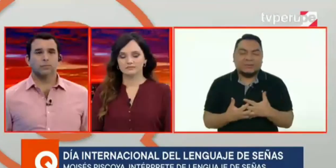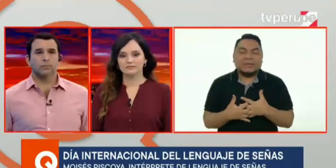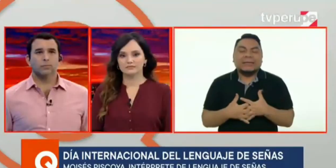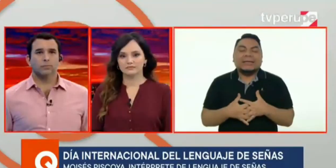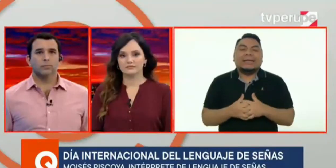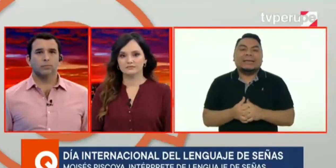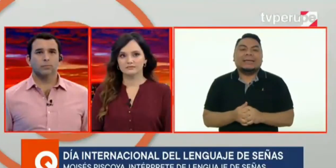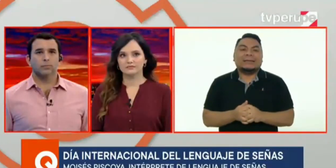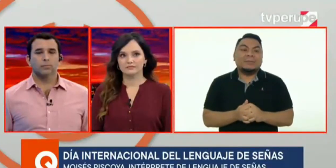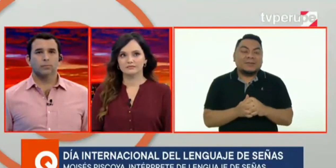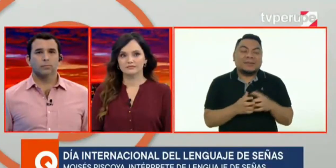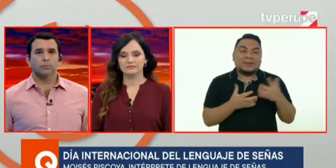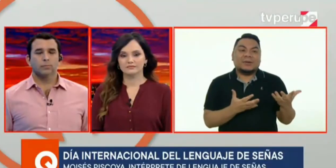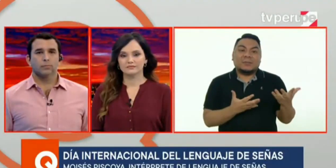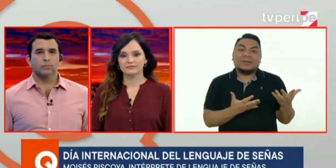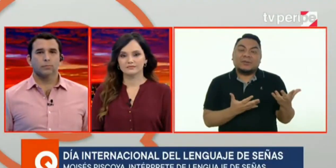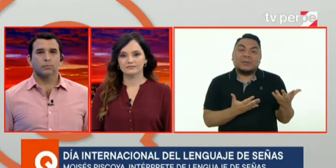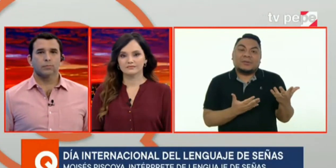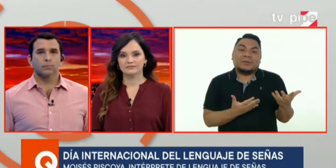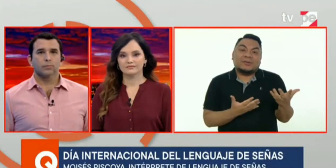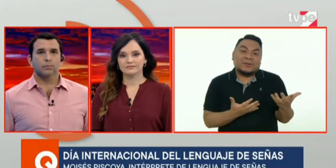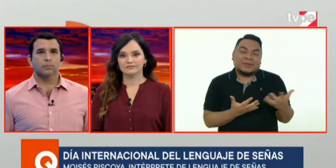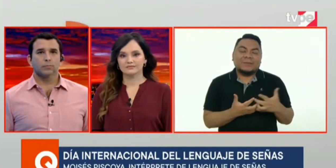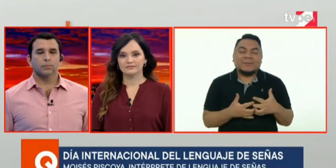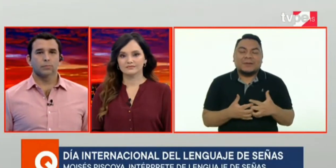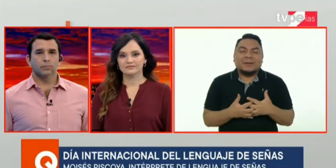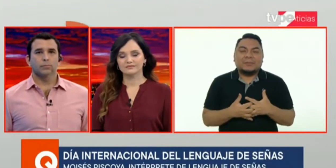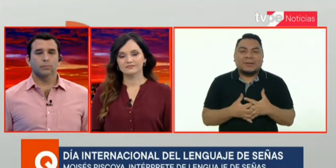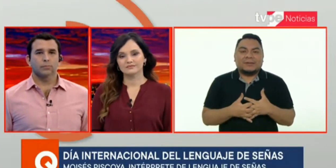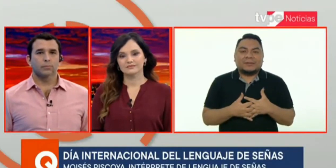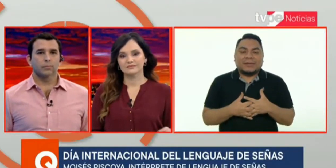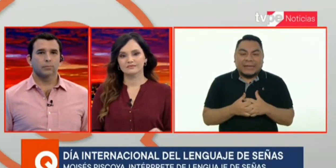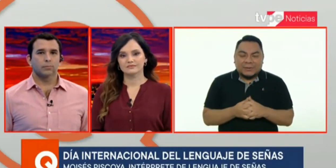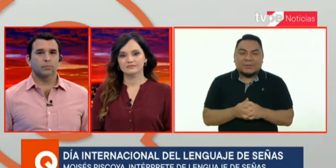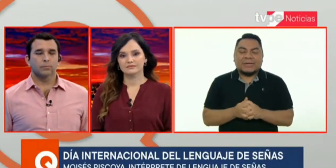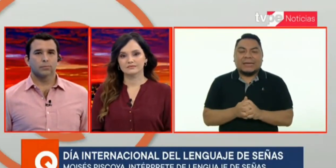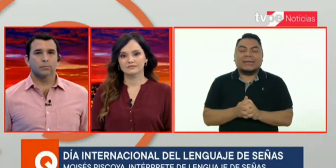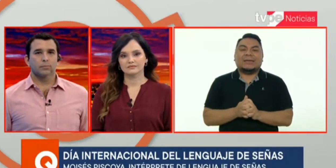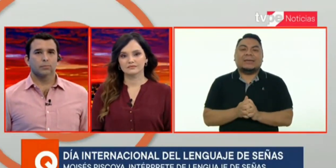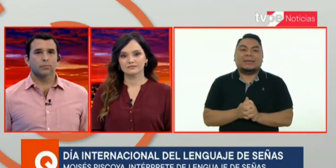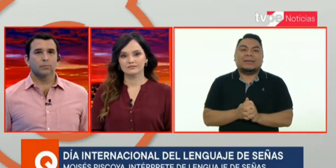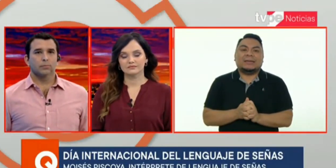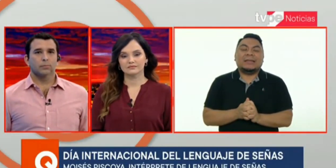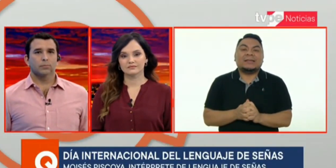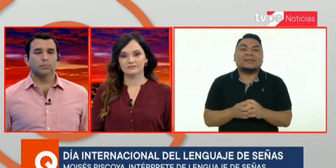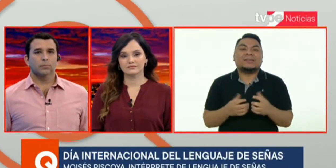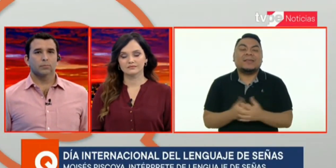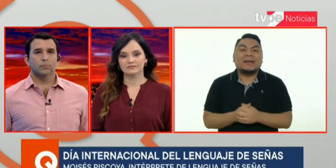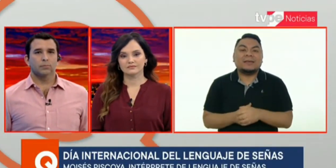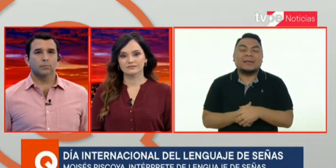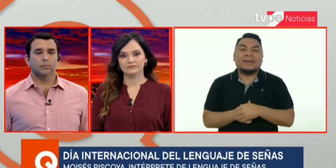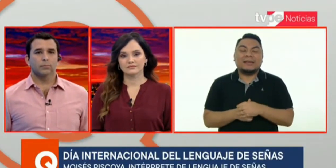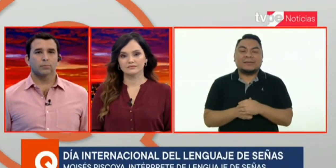y también siendo hermano de una persona sorda, pues creo que la necesidad es